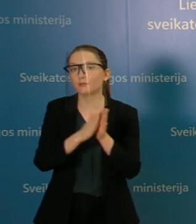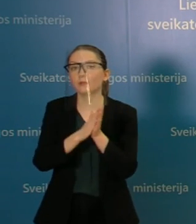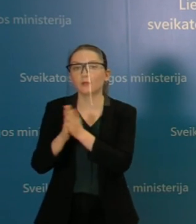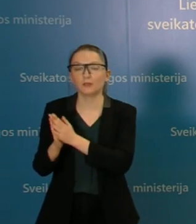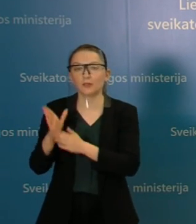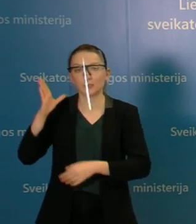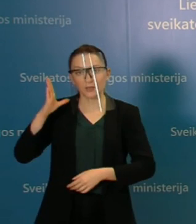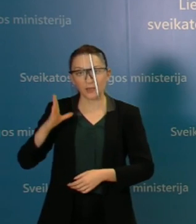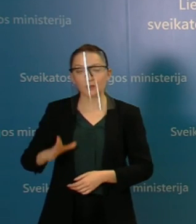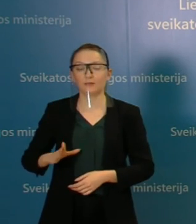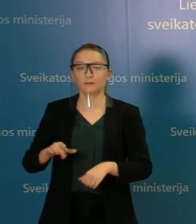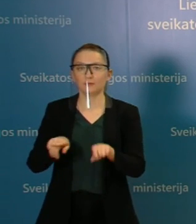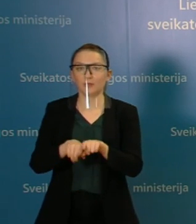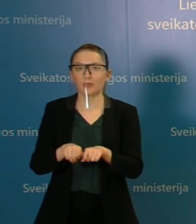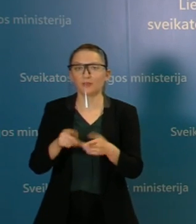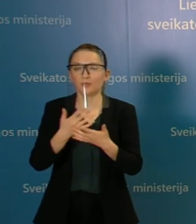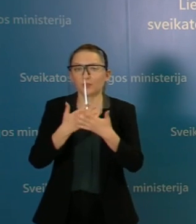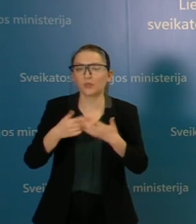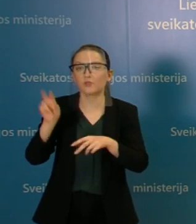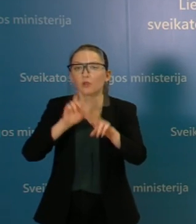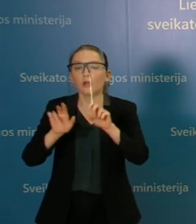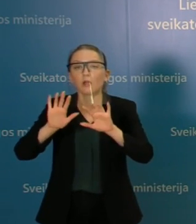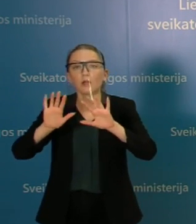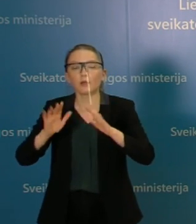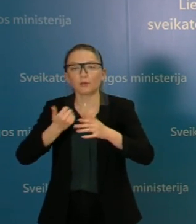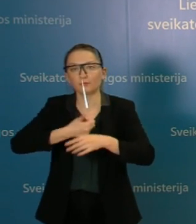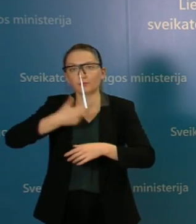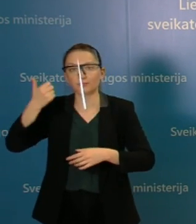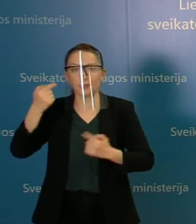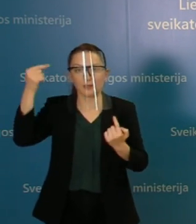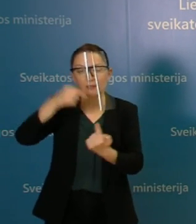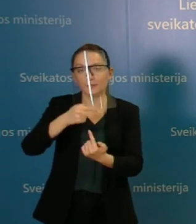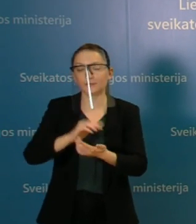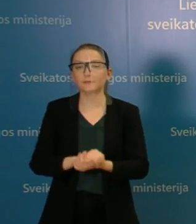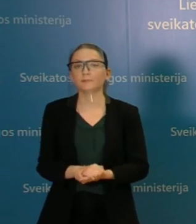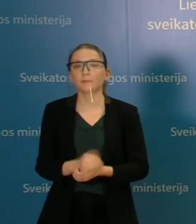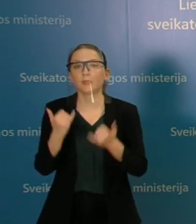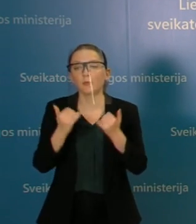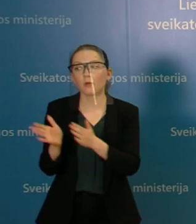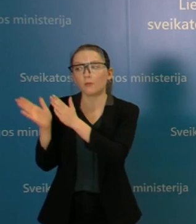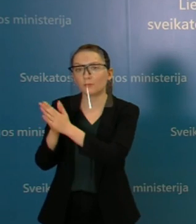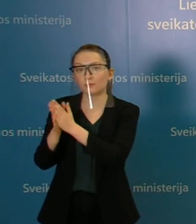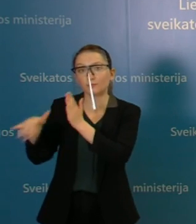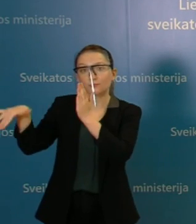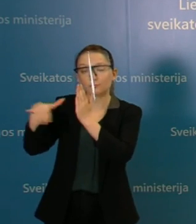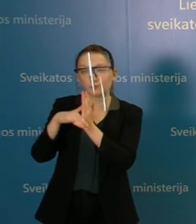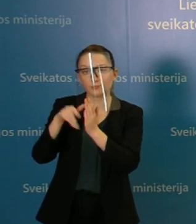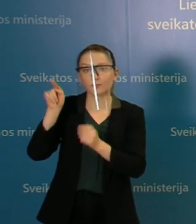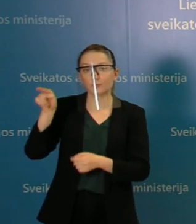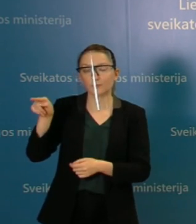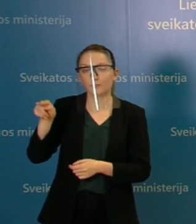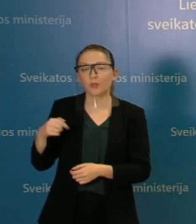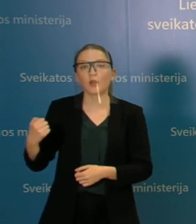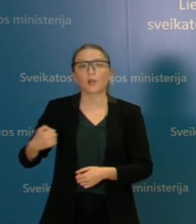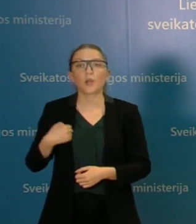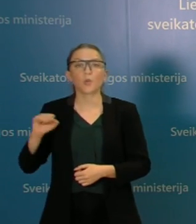kantrybės, techninių sprendimų yra ieškoma, yra paprašyta pagalbos ir iš